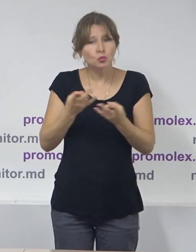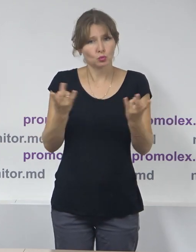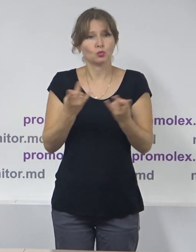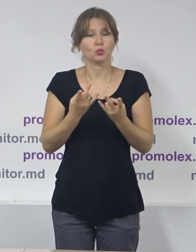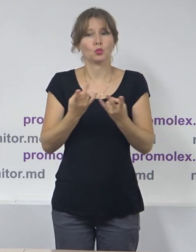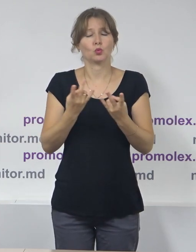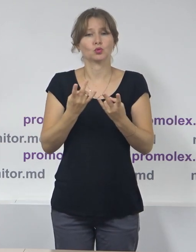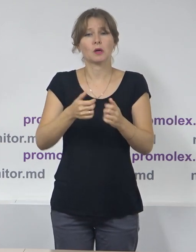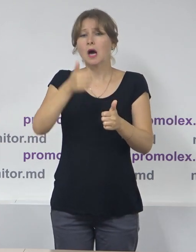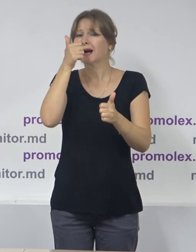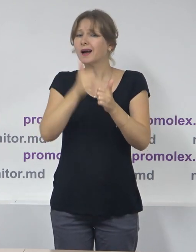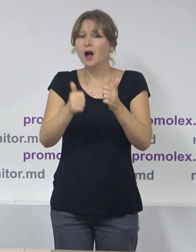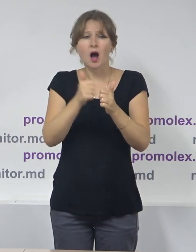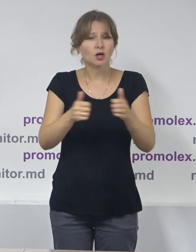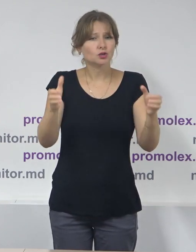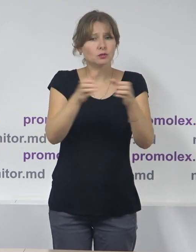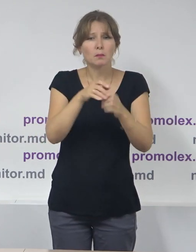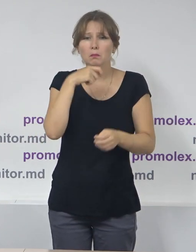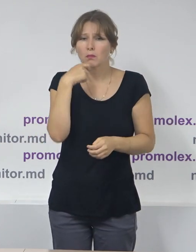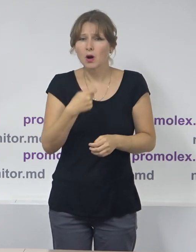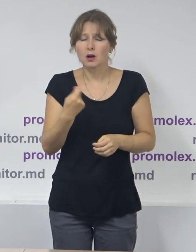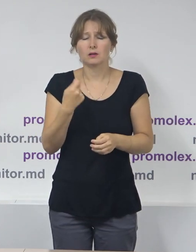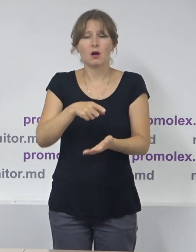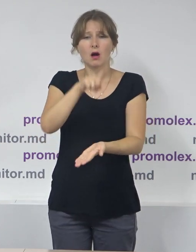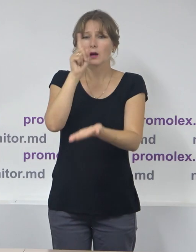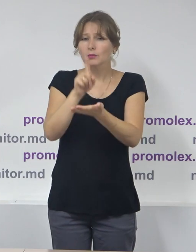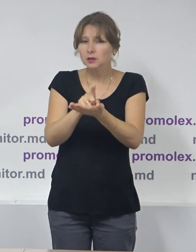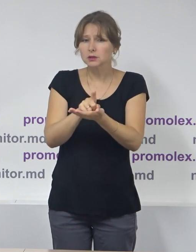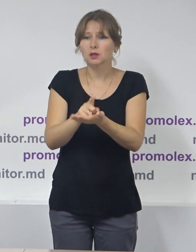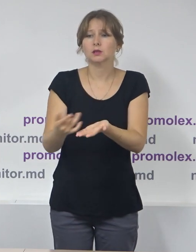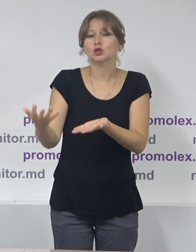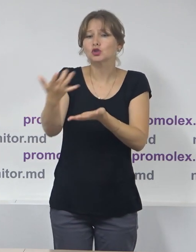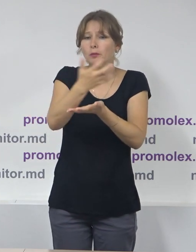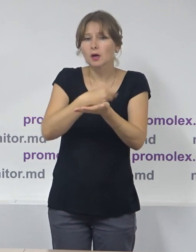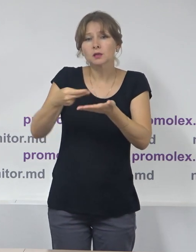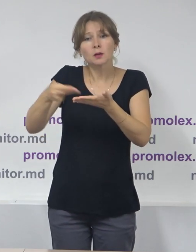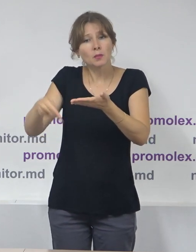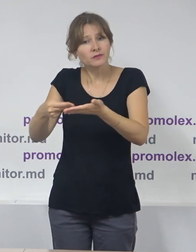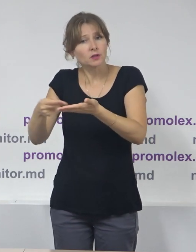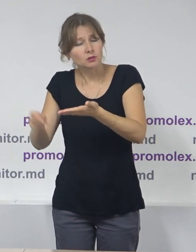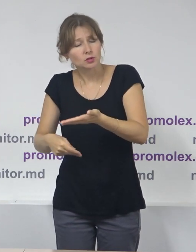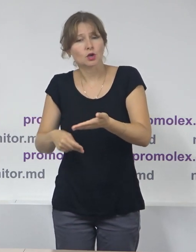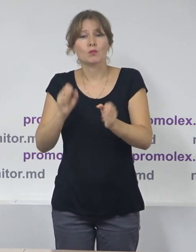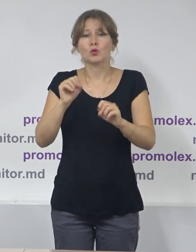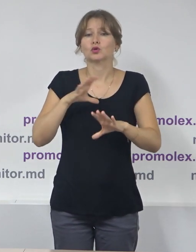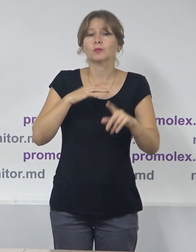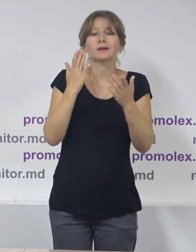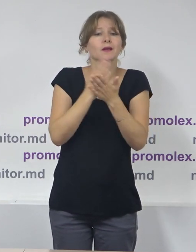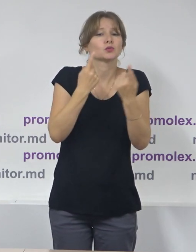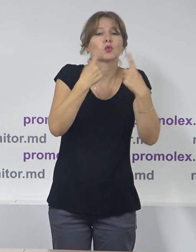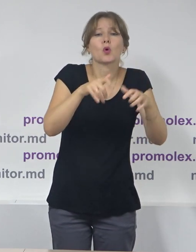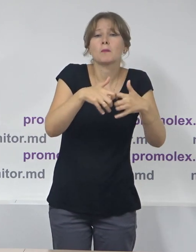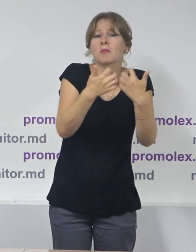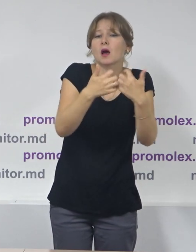fie toate partidele să fie obligate în alegerile locale să colecteze semnături, fie să existe un mecanism prin care